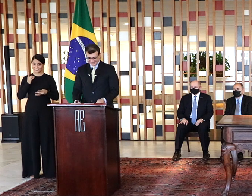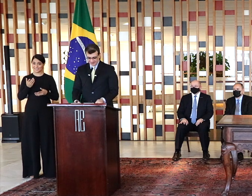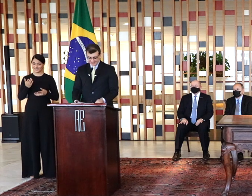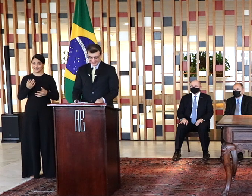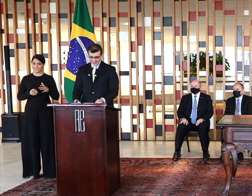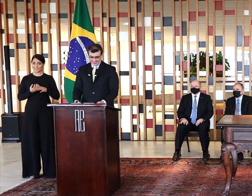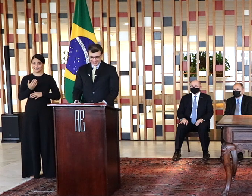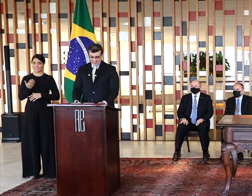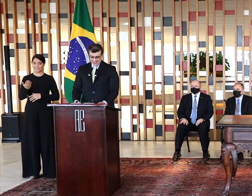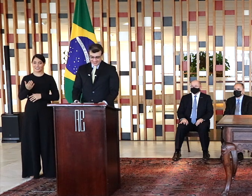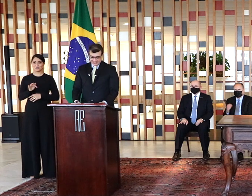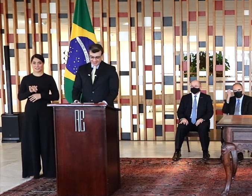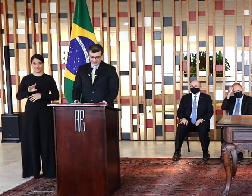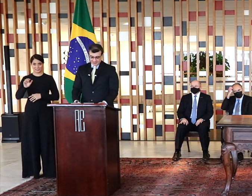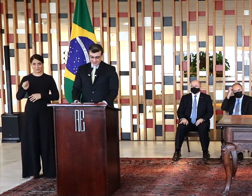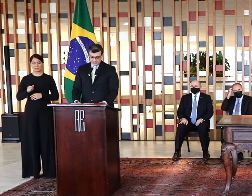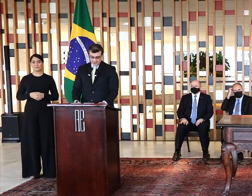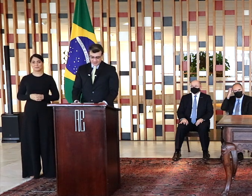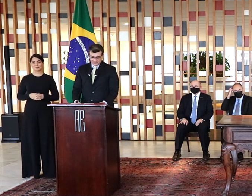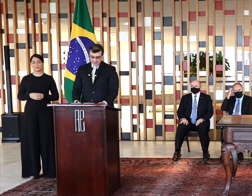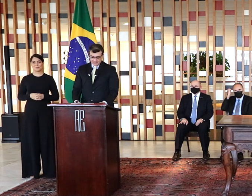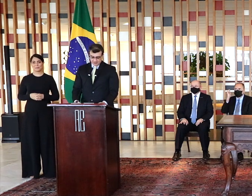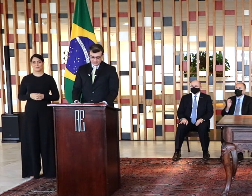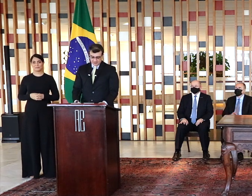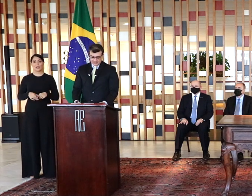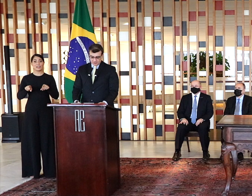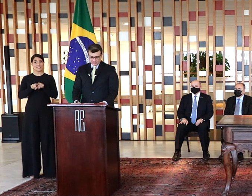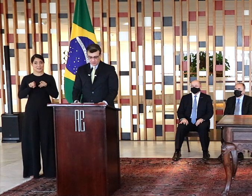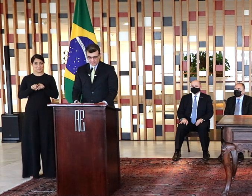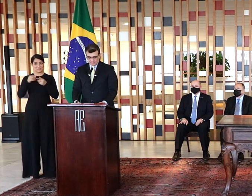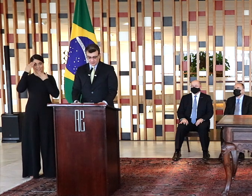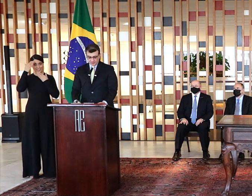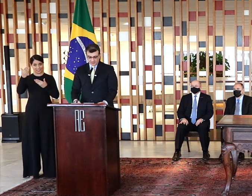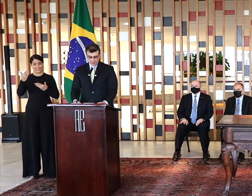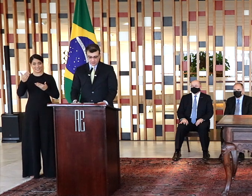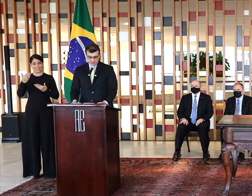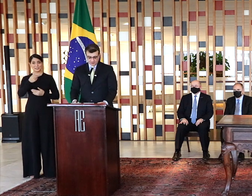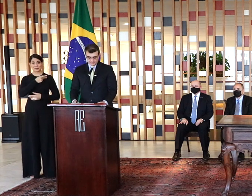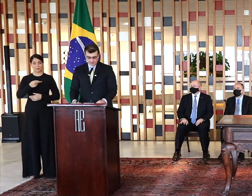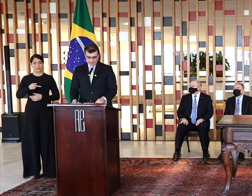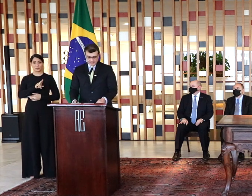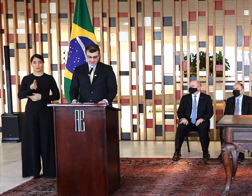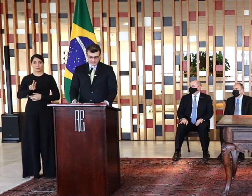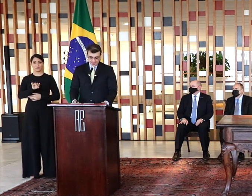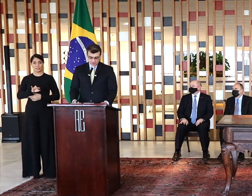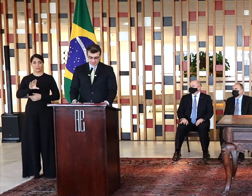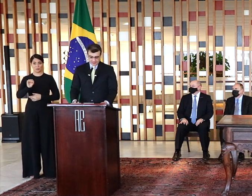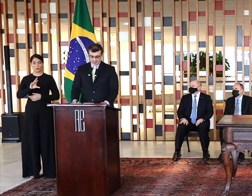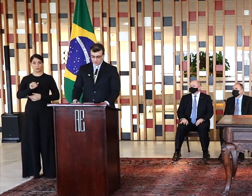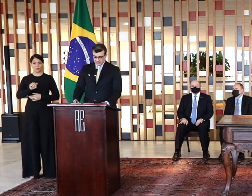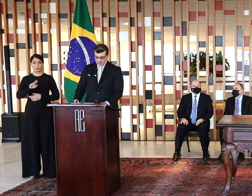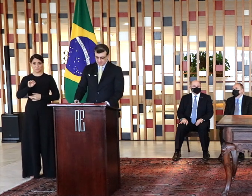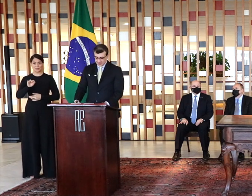aqui presente. Claro, agradeço aqui ao presidente do Centro Rocha, ao senhor Frederico Robinson, também